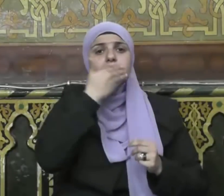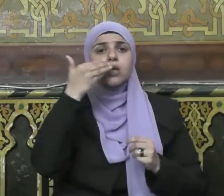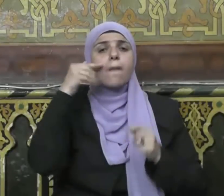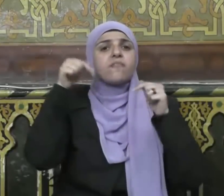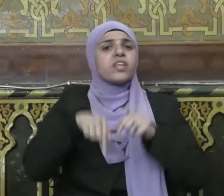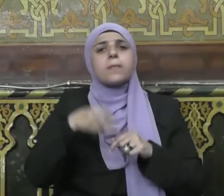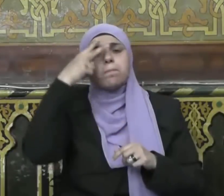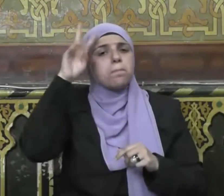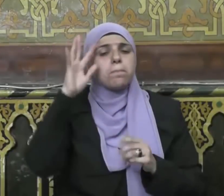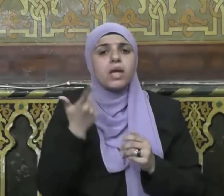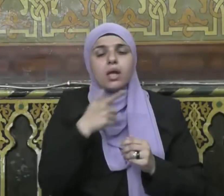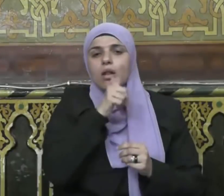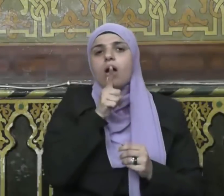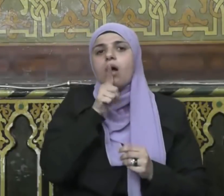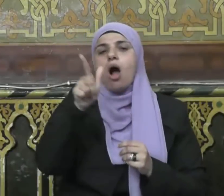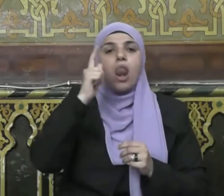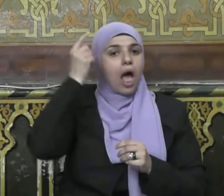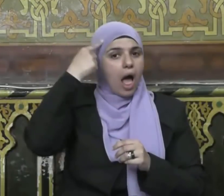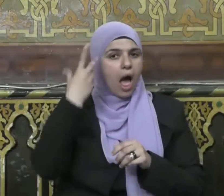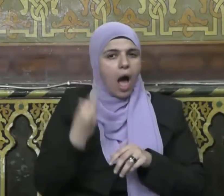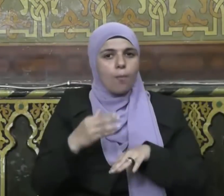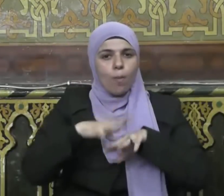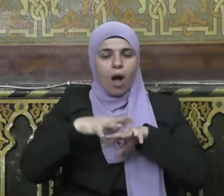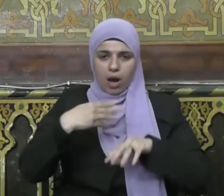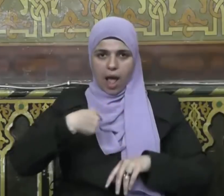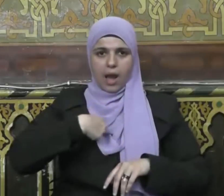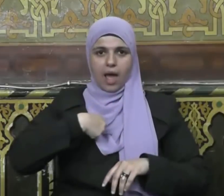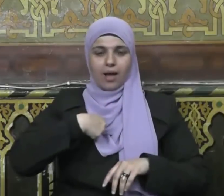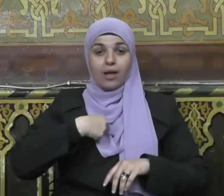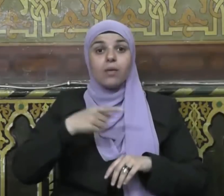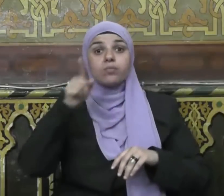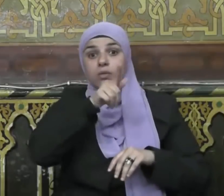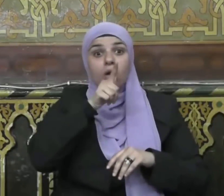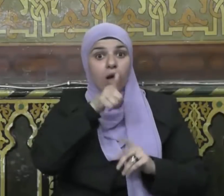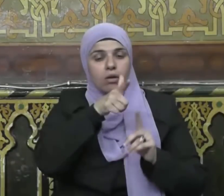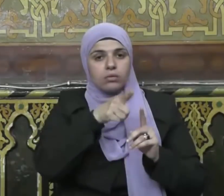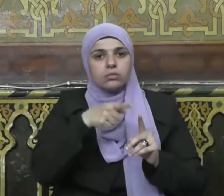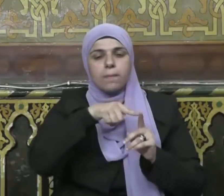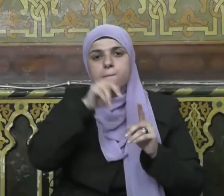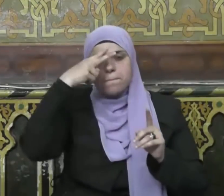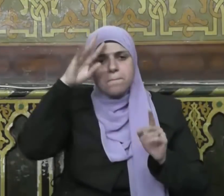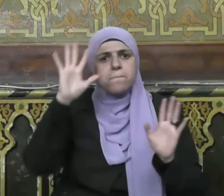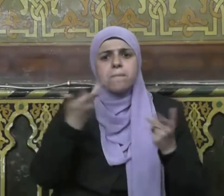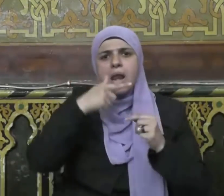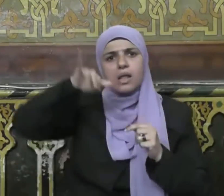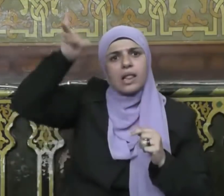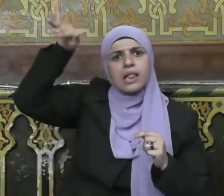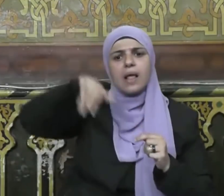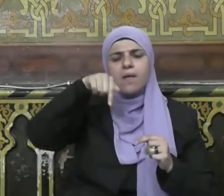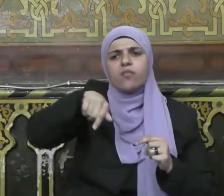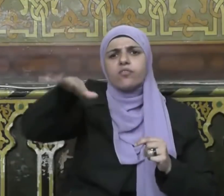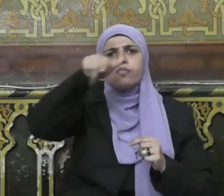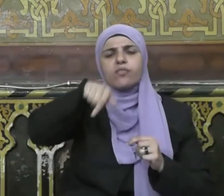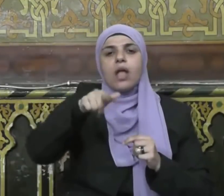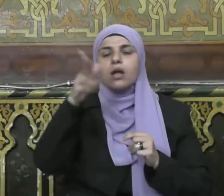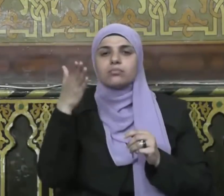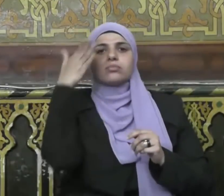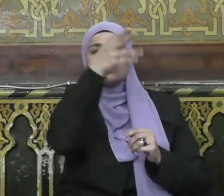أن له ربا يطلع عليه في أمره كله فيتركه لله خوفا من عقابه ورغبة في